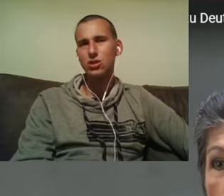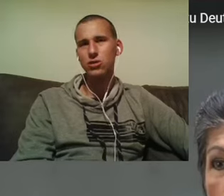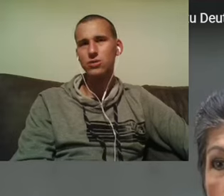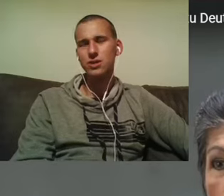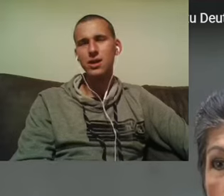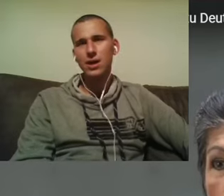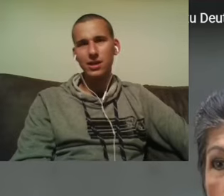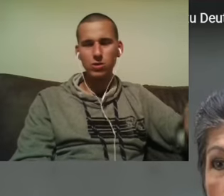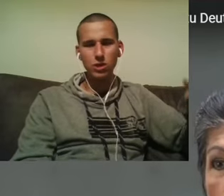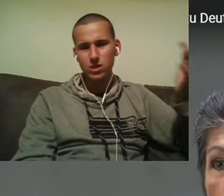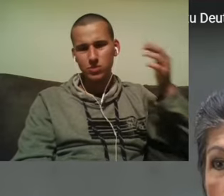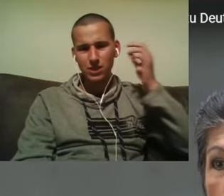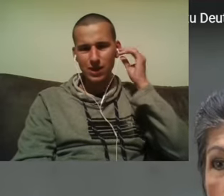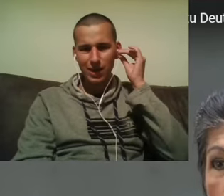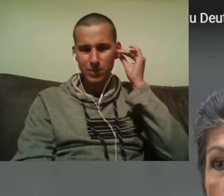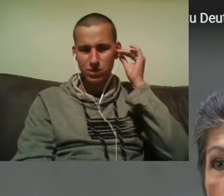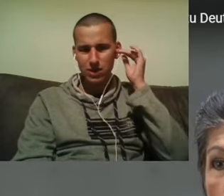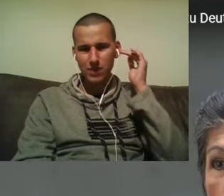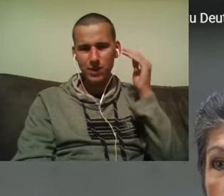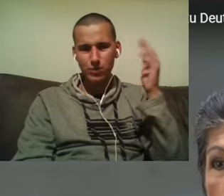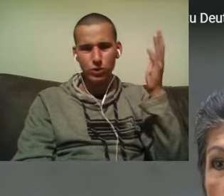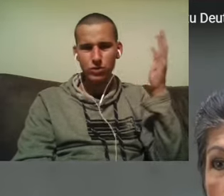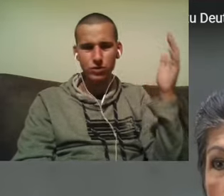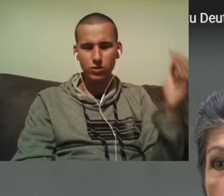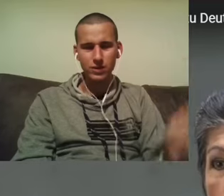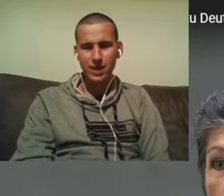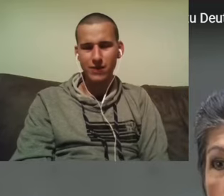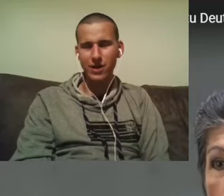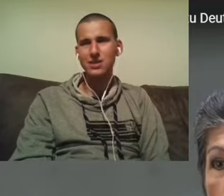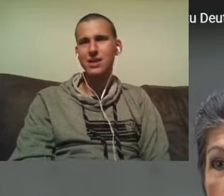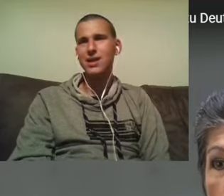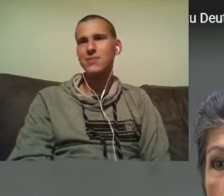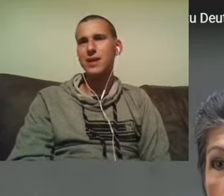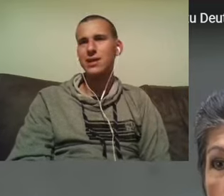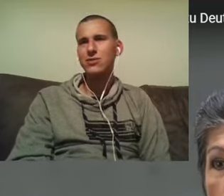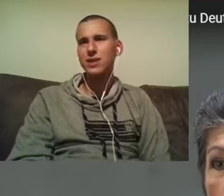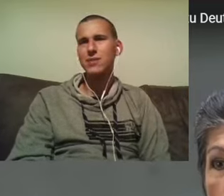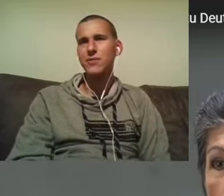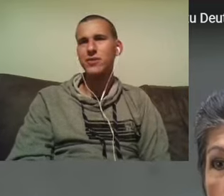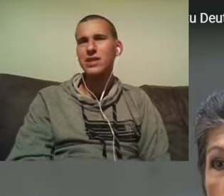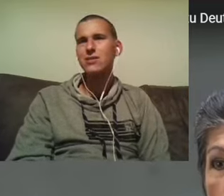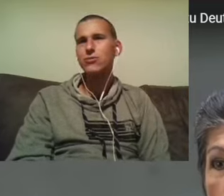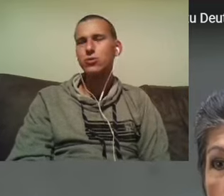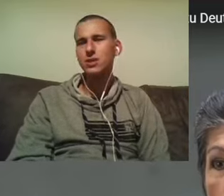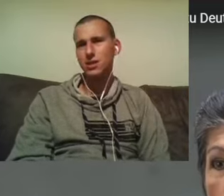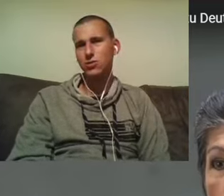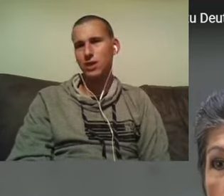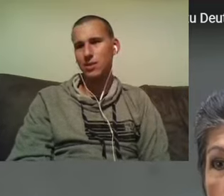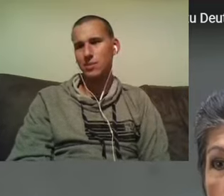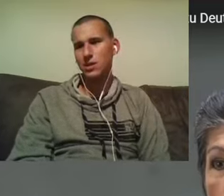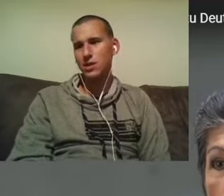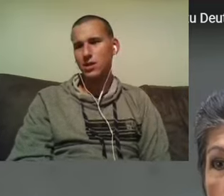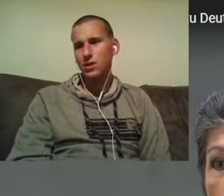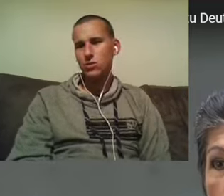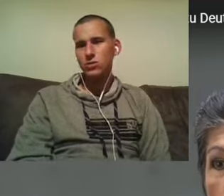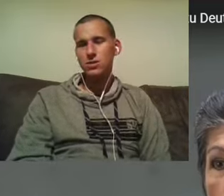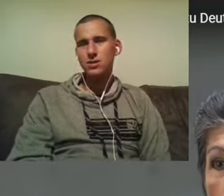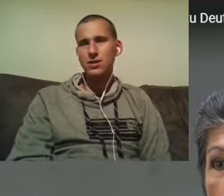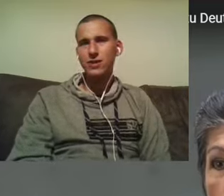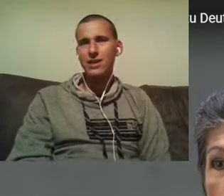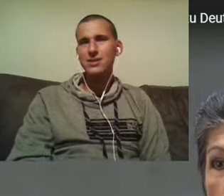westliche NGOs, die natürlich mit den Taliban zusammenarbeiten müssen, sonst könnten sie in Afghanistan ja gar nicht mehr aktiv sein, aber man will da einen Fuß in der Tür haben.